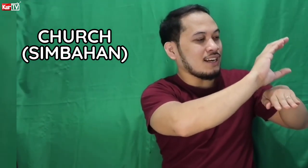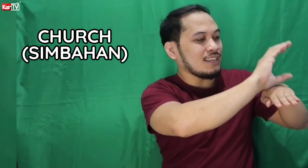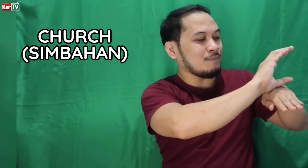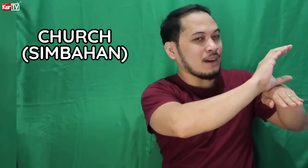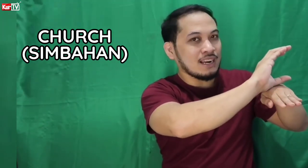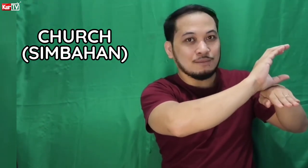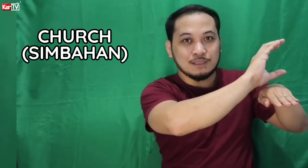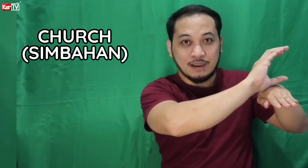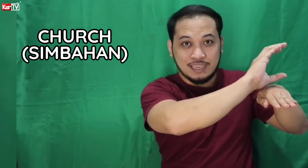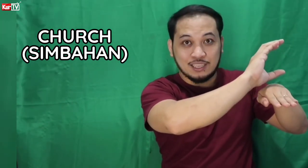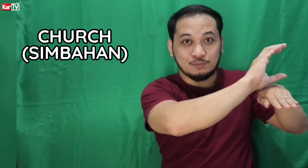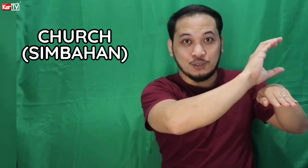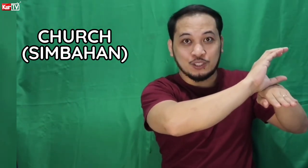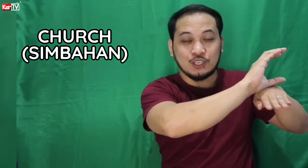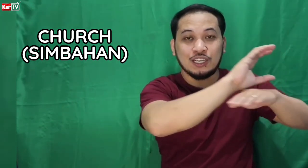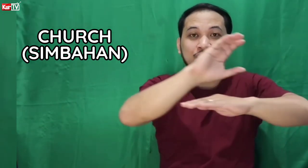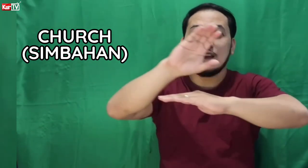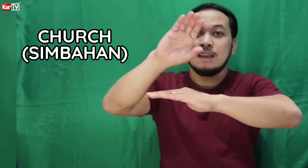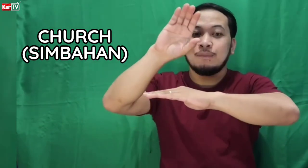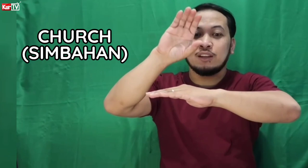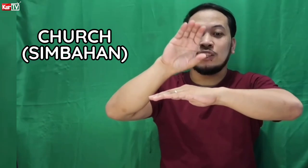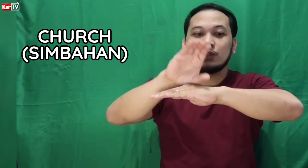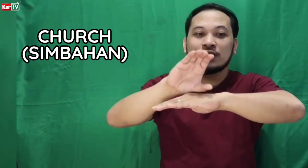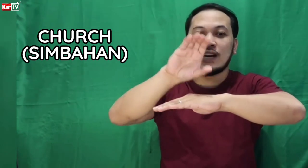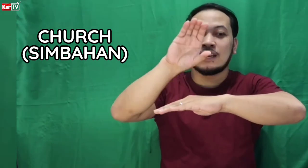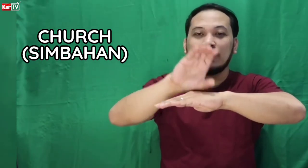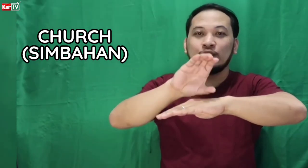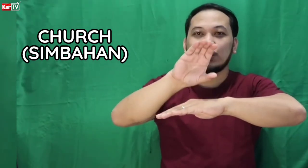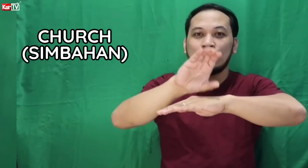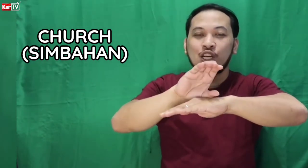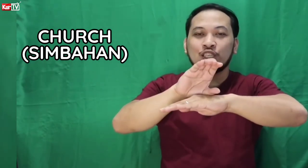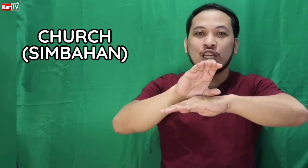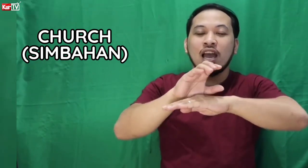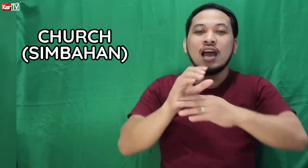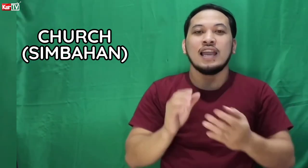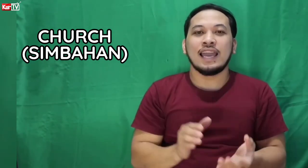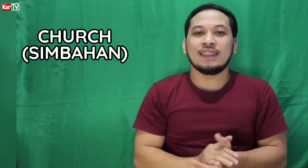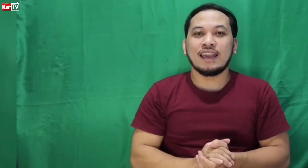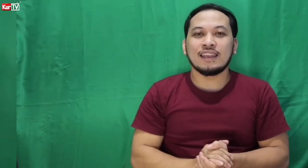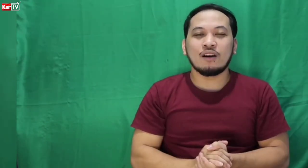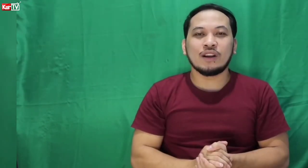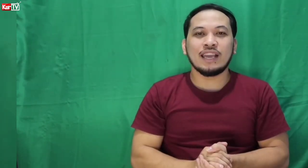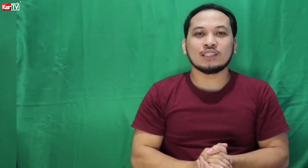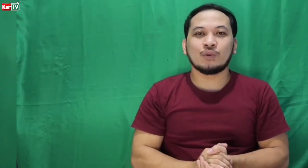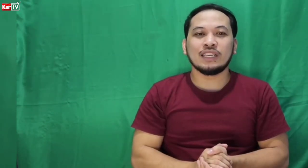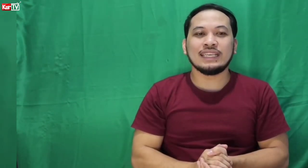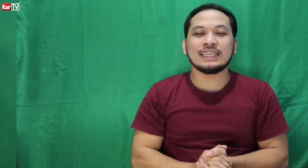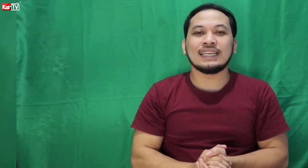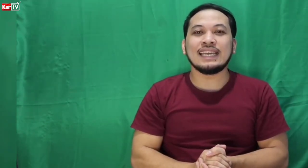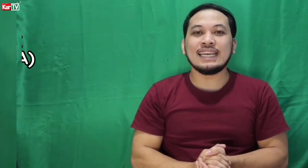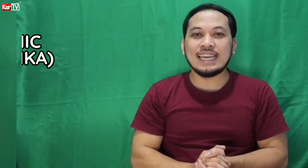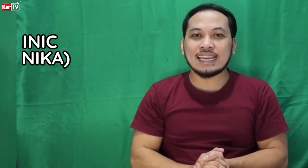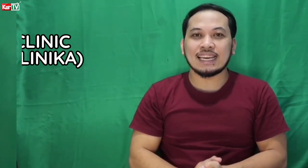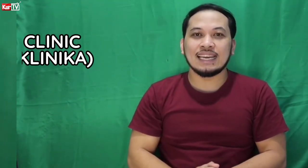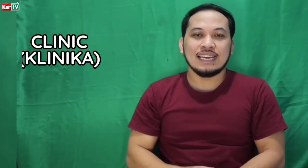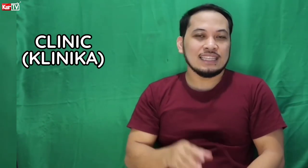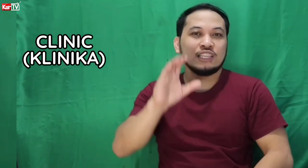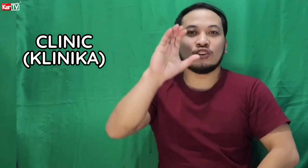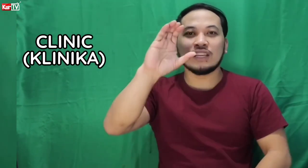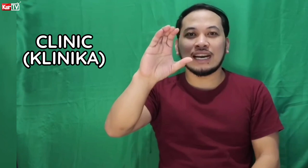Nakaganyan. Para lang mas makita niyo po. Church. Pero dito siya sa harapan. Church. And then our next word is Clinic. Dito naka